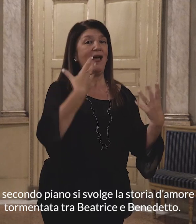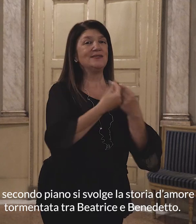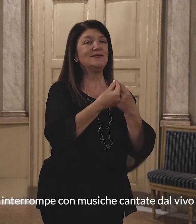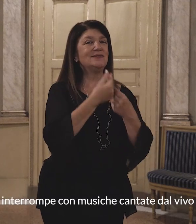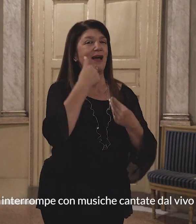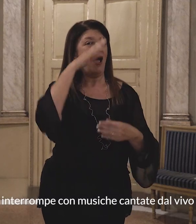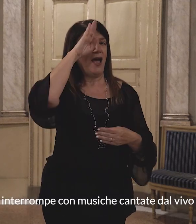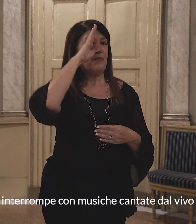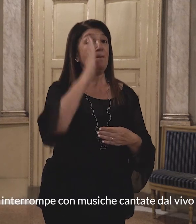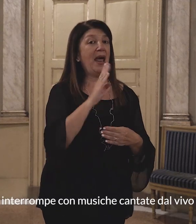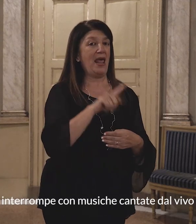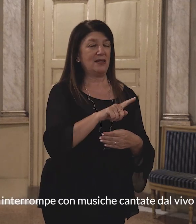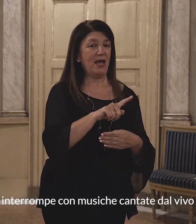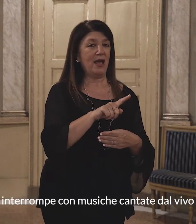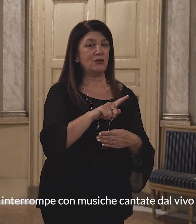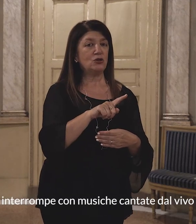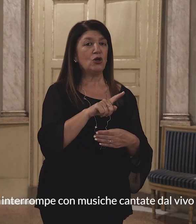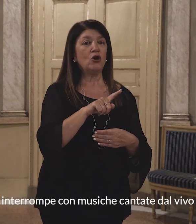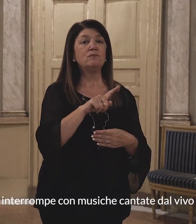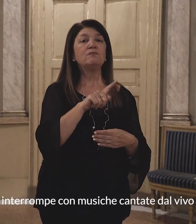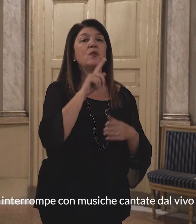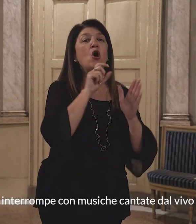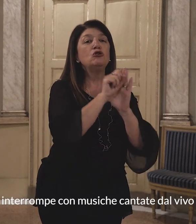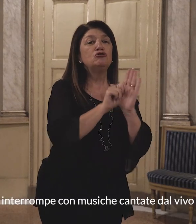La trama si interrompe con musiche cantate dal vivo in scena.